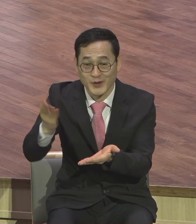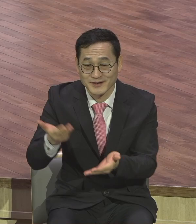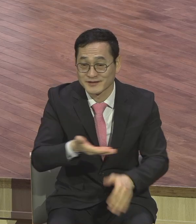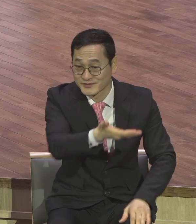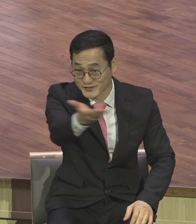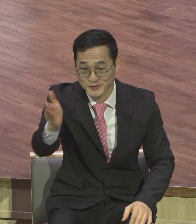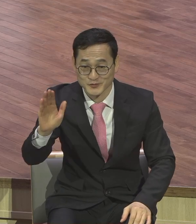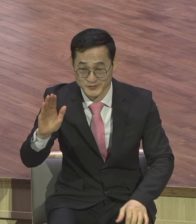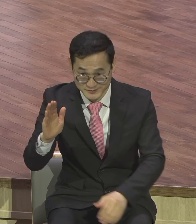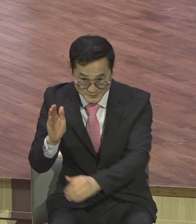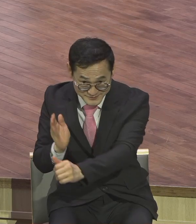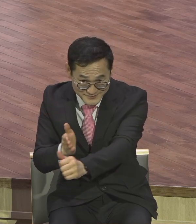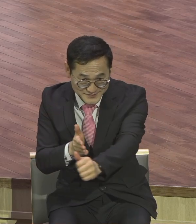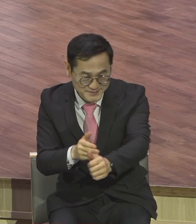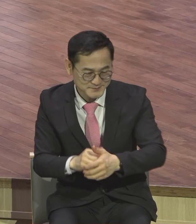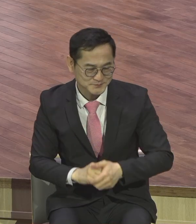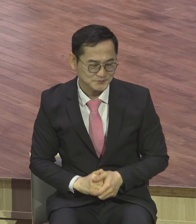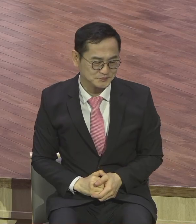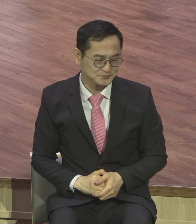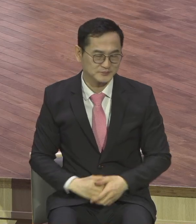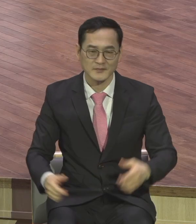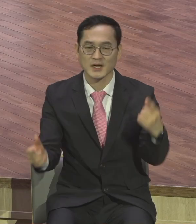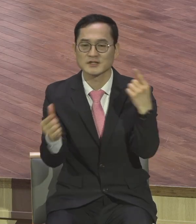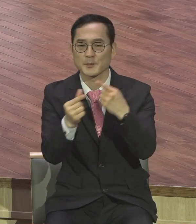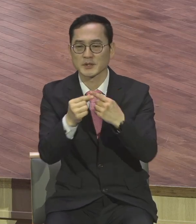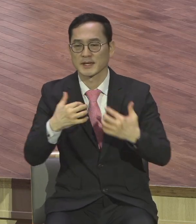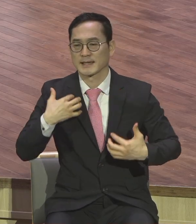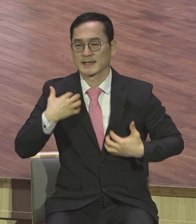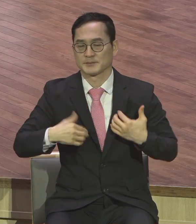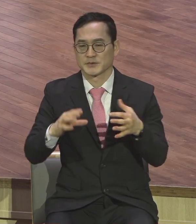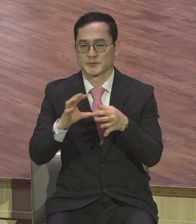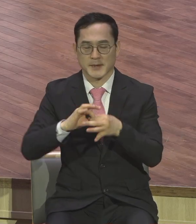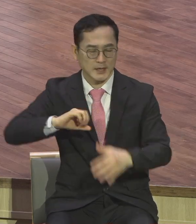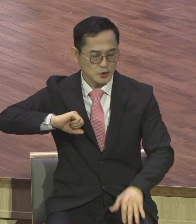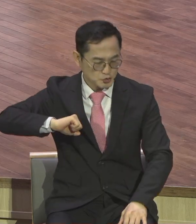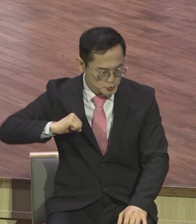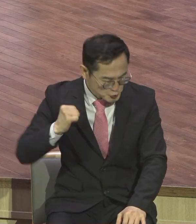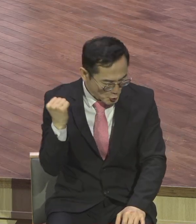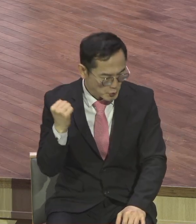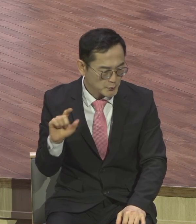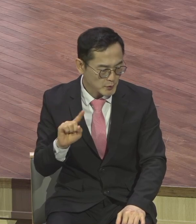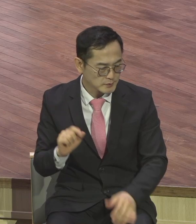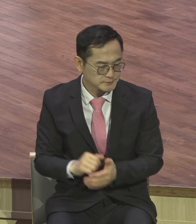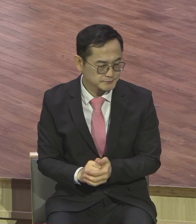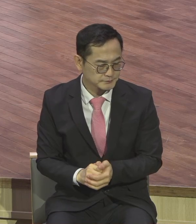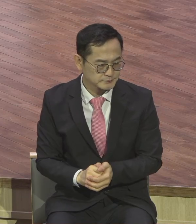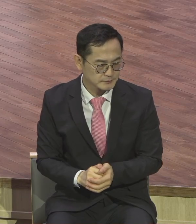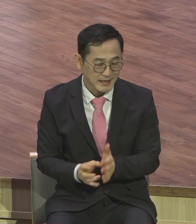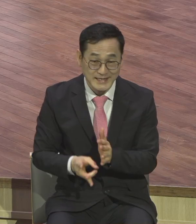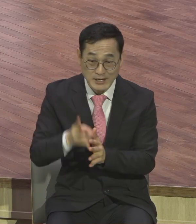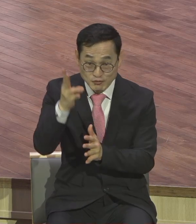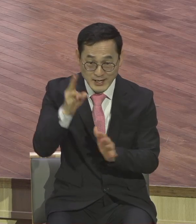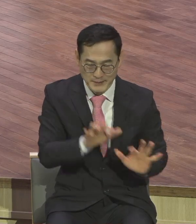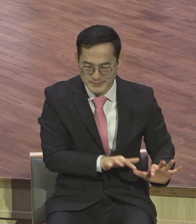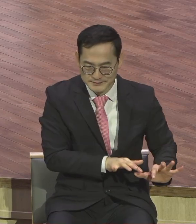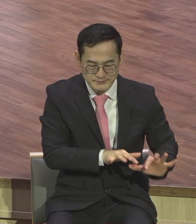순종입니다 1절로 2절 봅니다 그들이 예루살렘에 가까이 가서 감당산